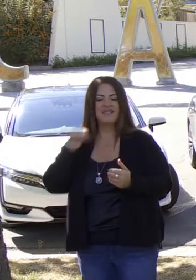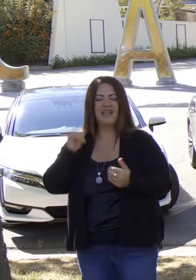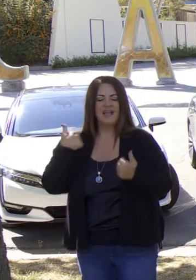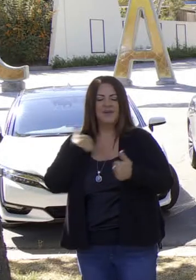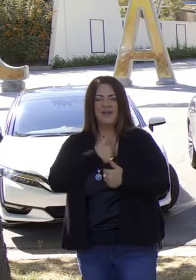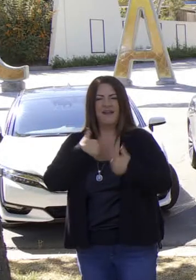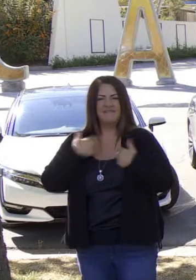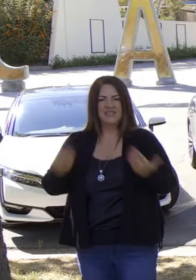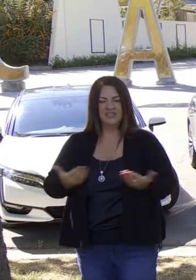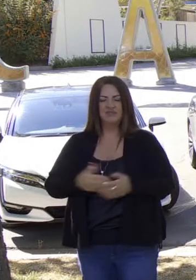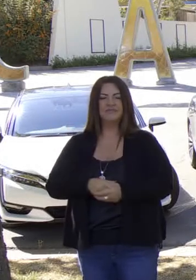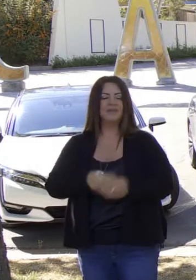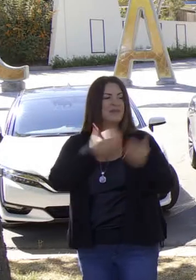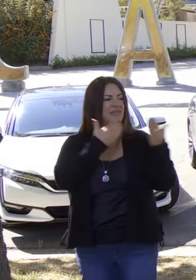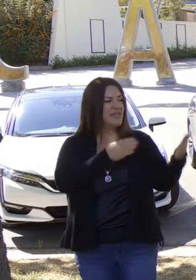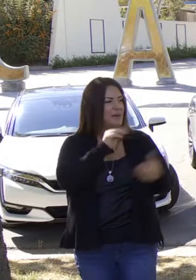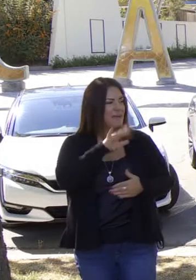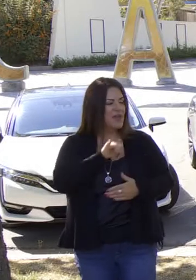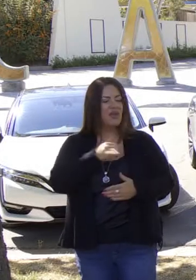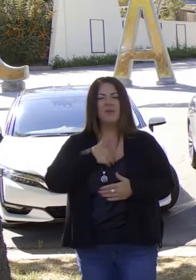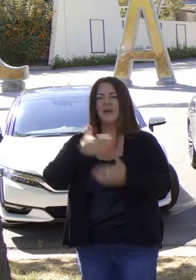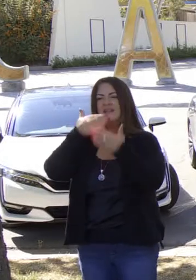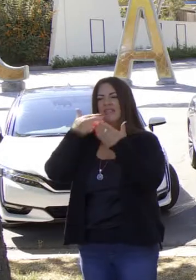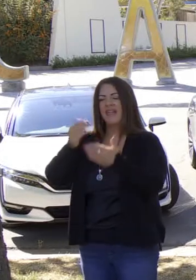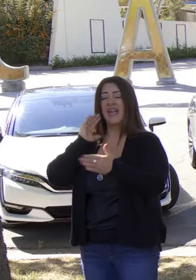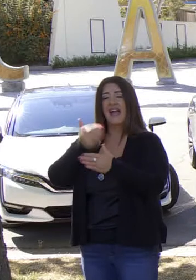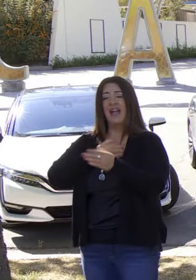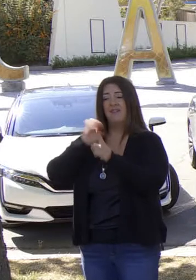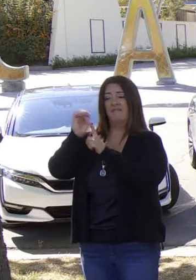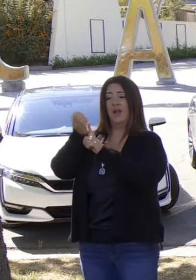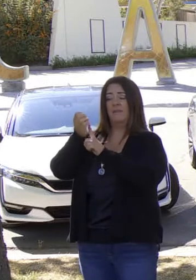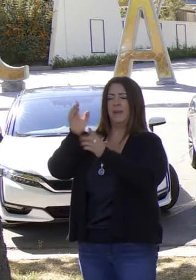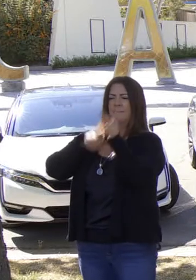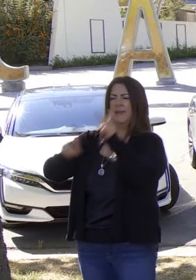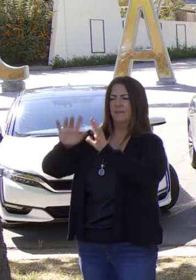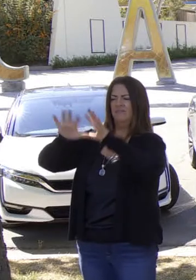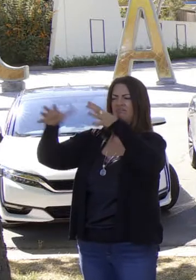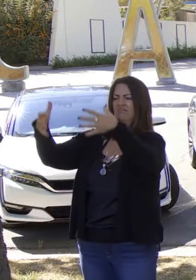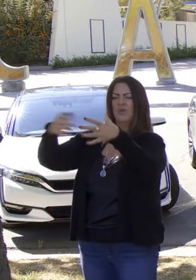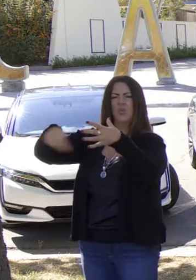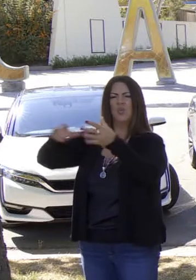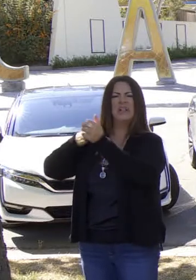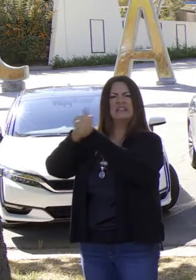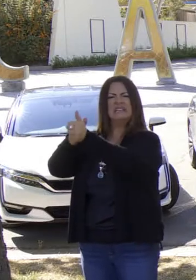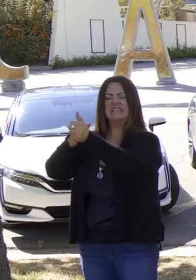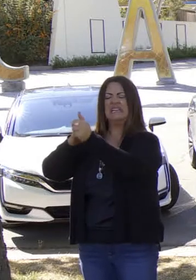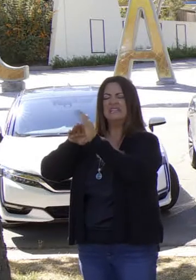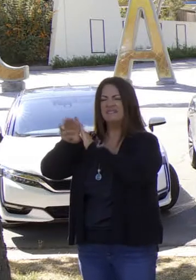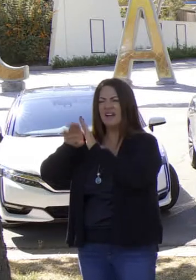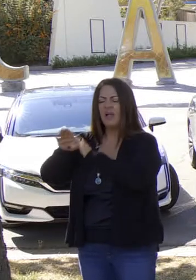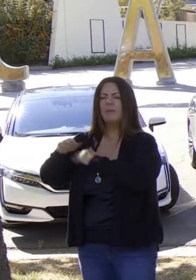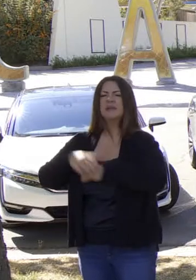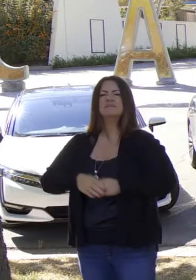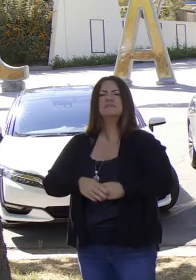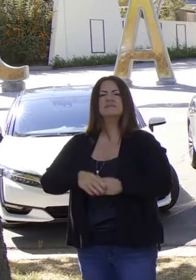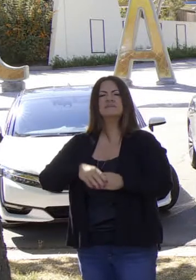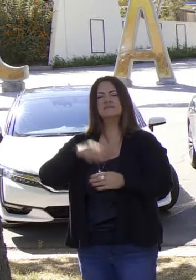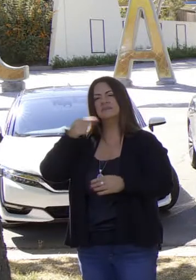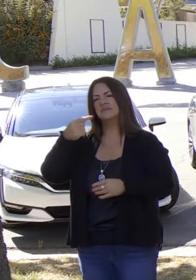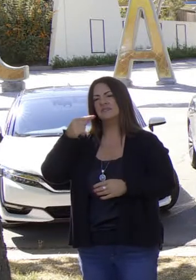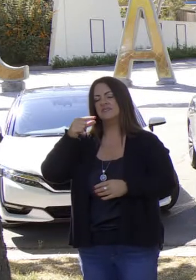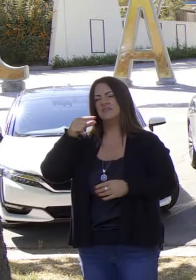momento, pero también muchas gracias al equipo enorme de líderes ambientales. No solo tutores.